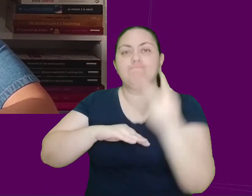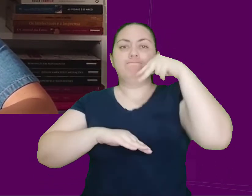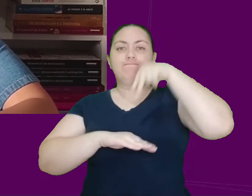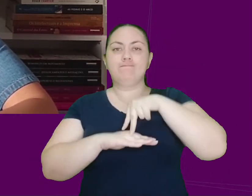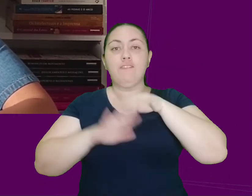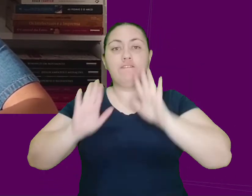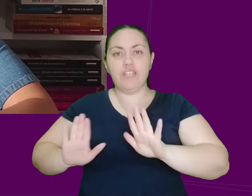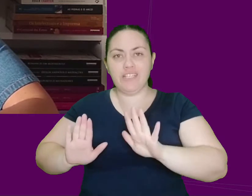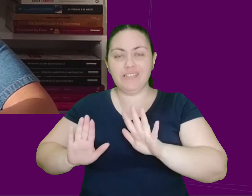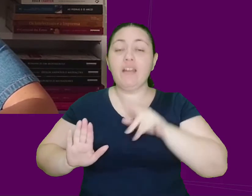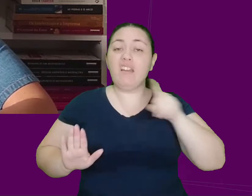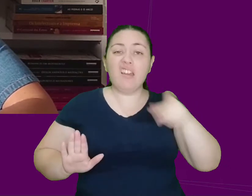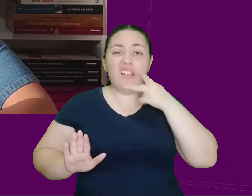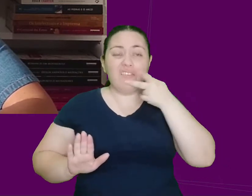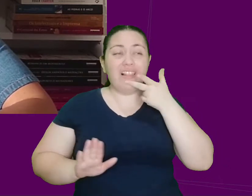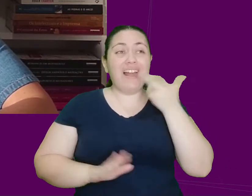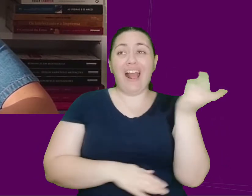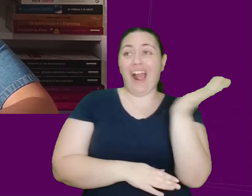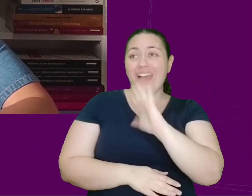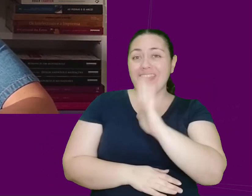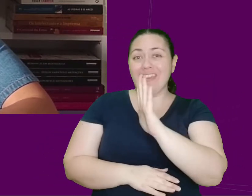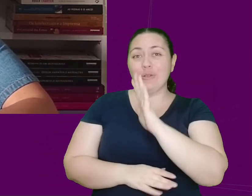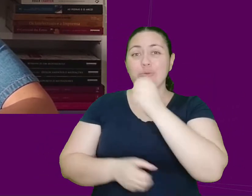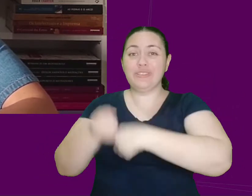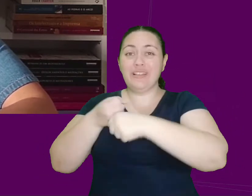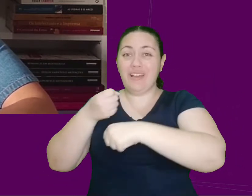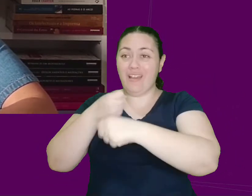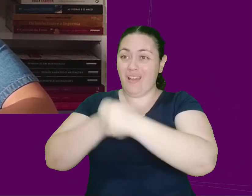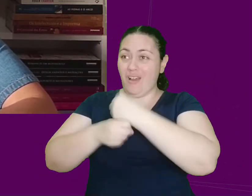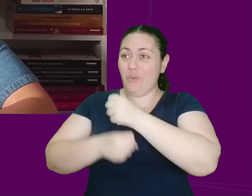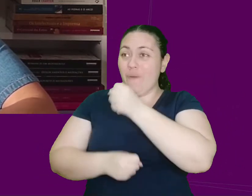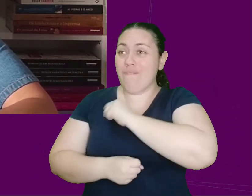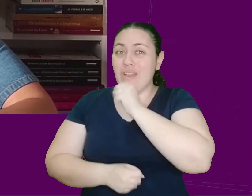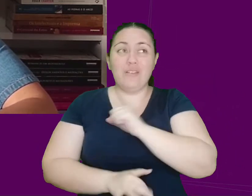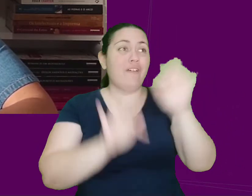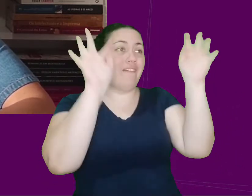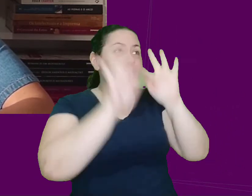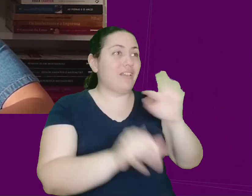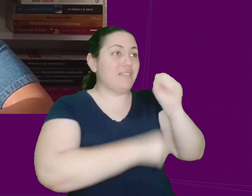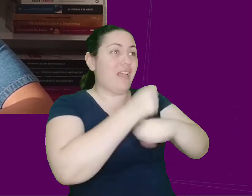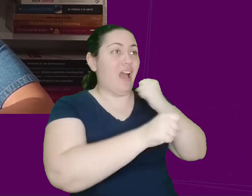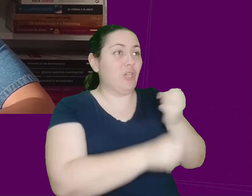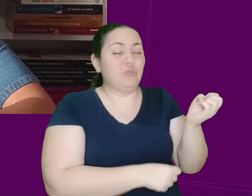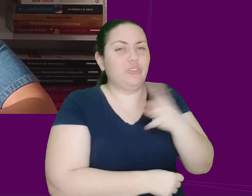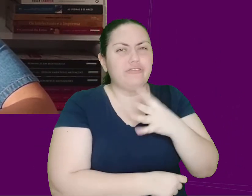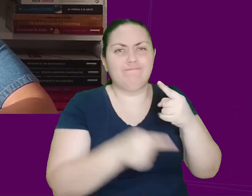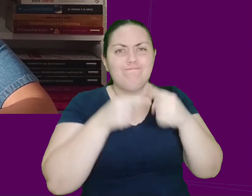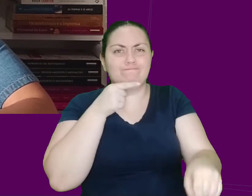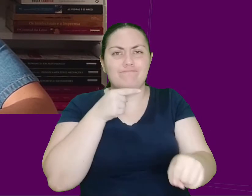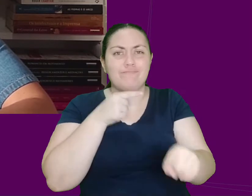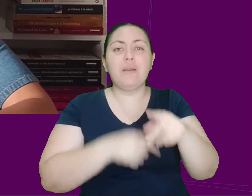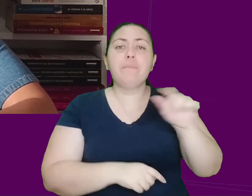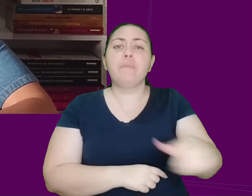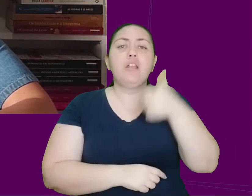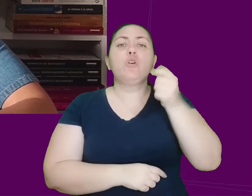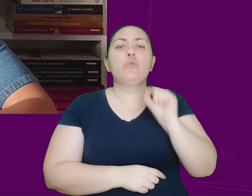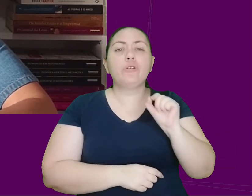Adeus Ano Velho, Feliz Ano Novo, não fazia o menor sentido. Para ele, o mais adequado seria dizer, Feliz Ano Velho,